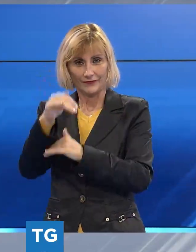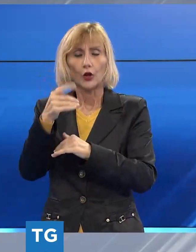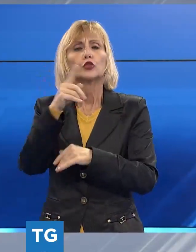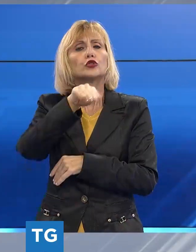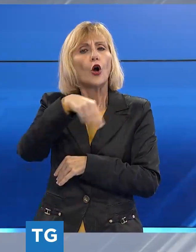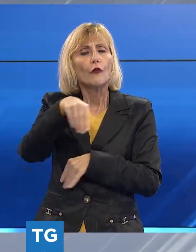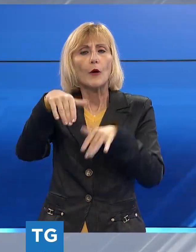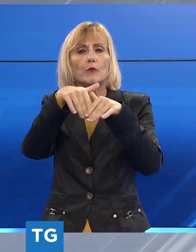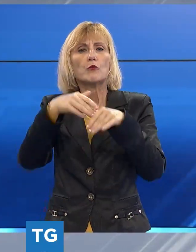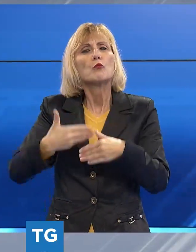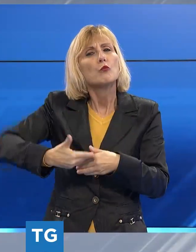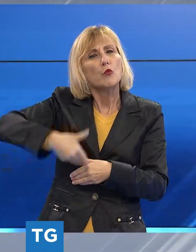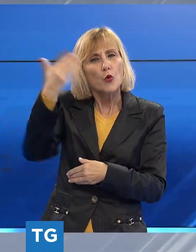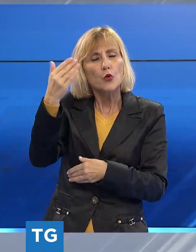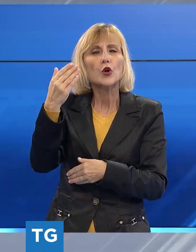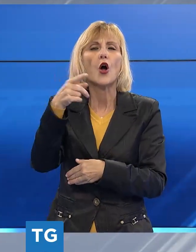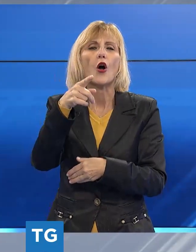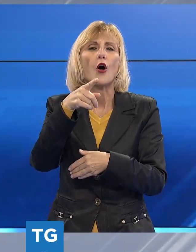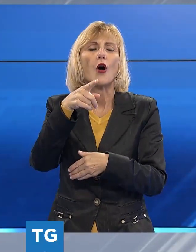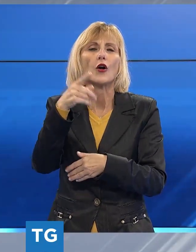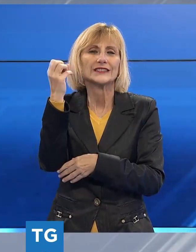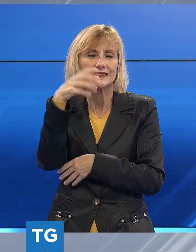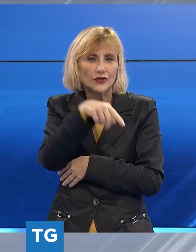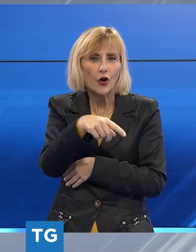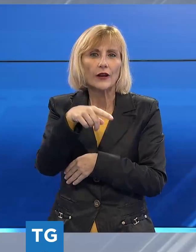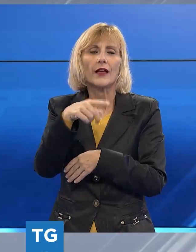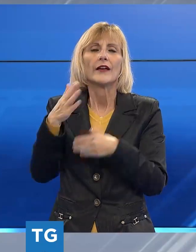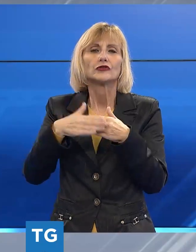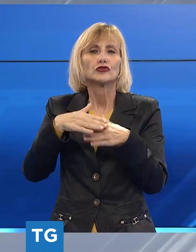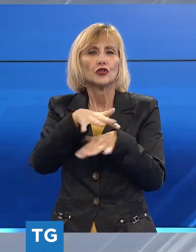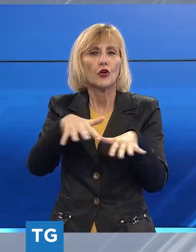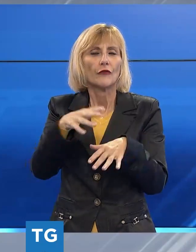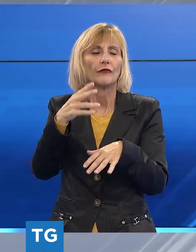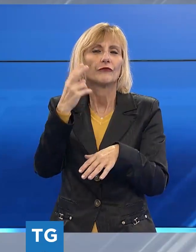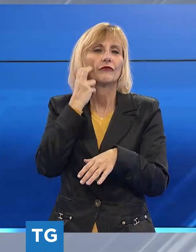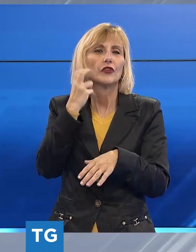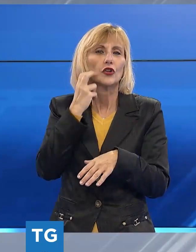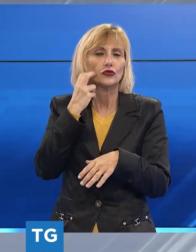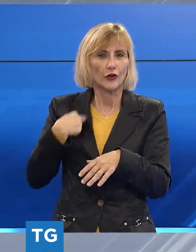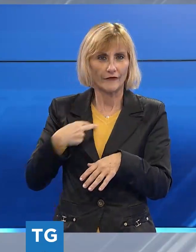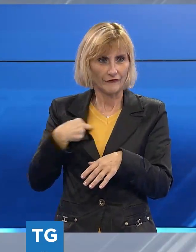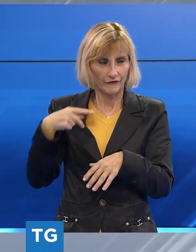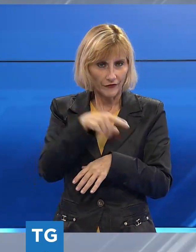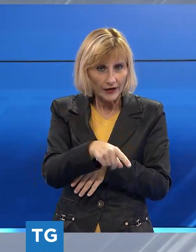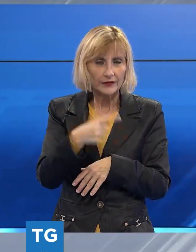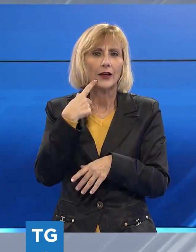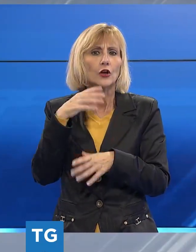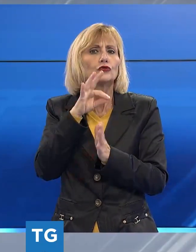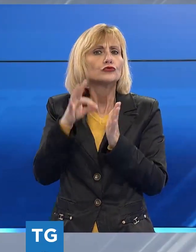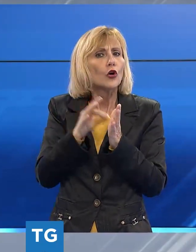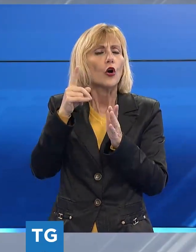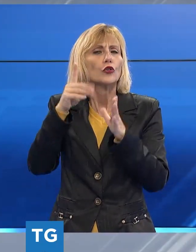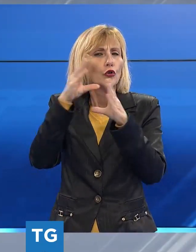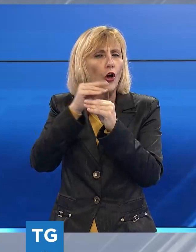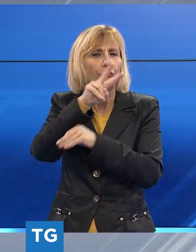verde in corrispondenza del punto dove sorgeva la passerella pedonale distrutta dall'esplosione del vagone cisterna la